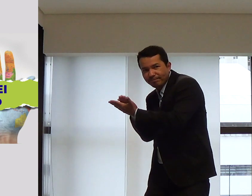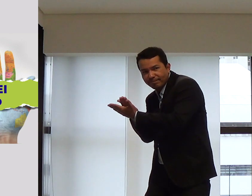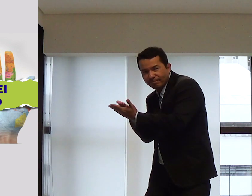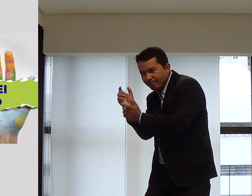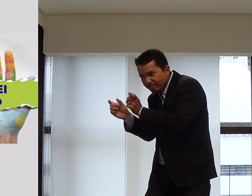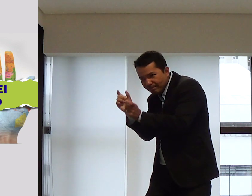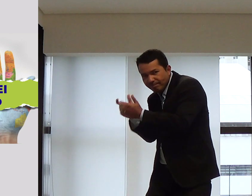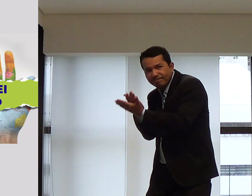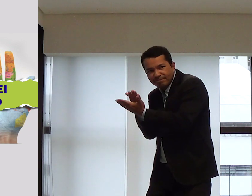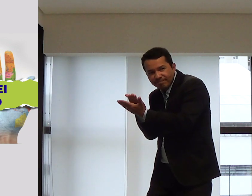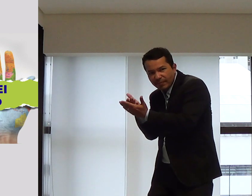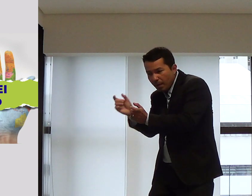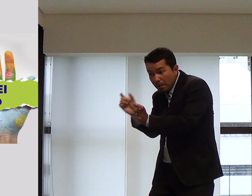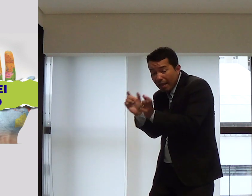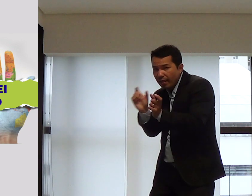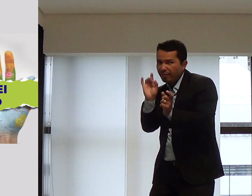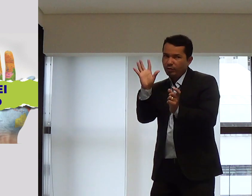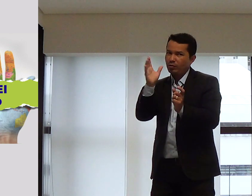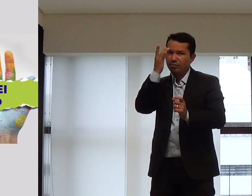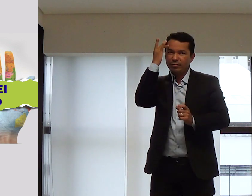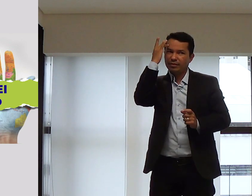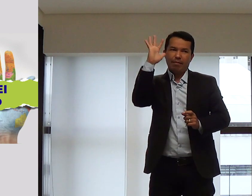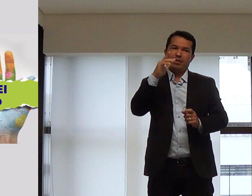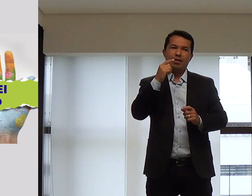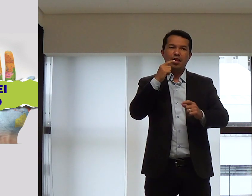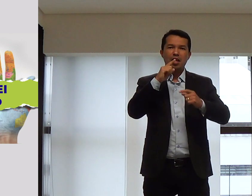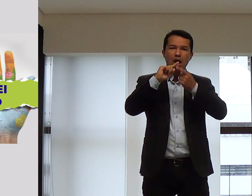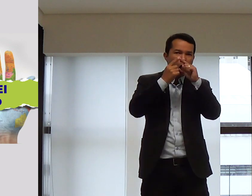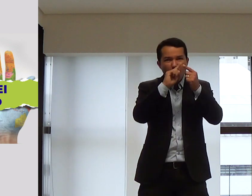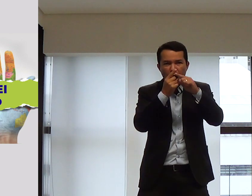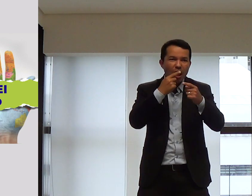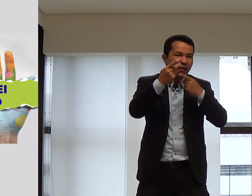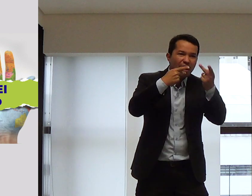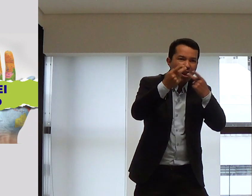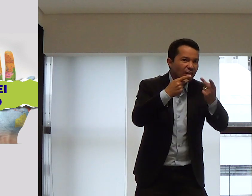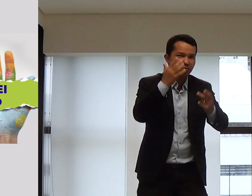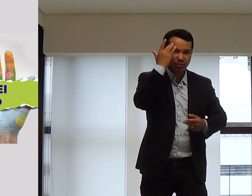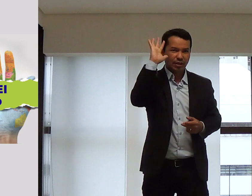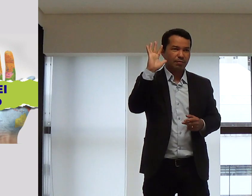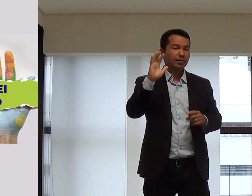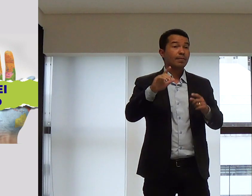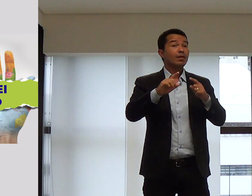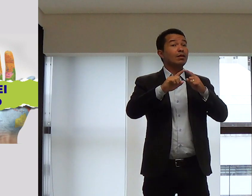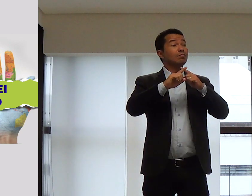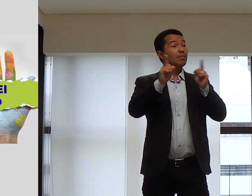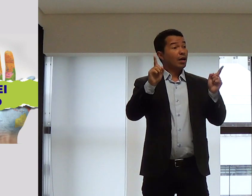teologia também. Algumas palavras não sabem ser fluentes na língua, não.